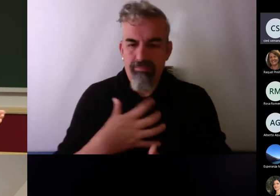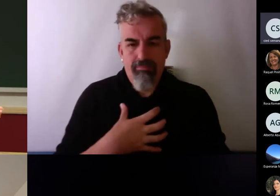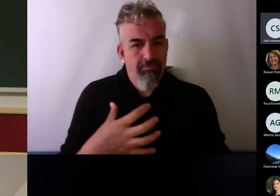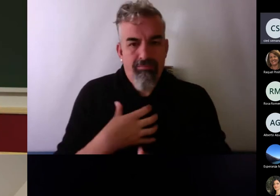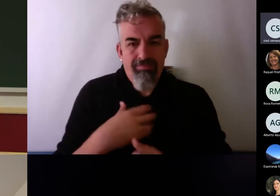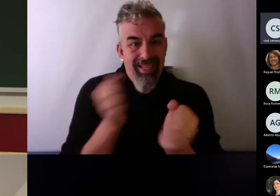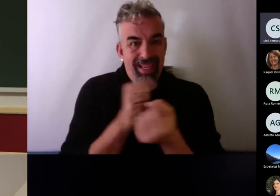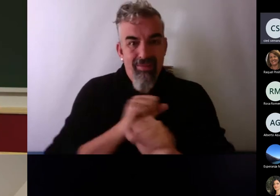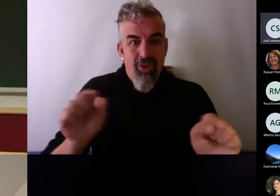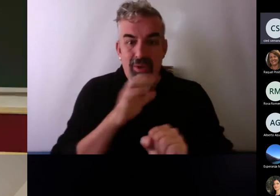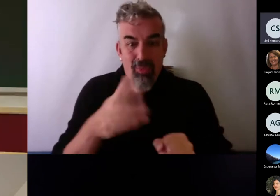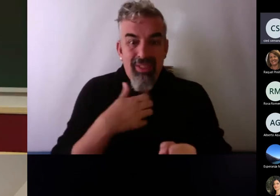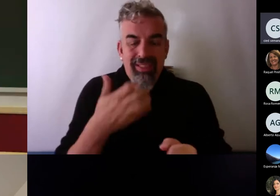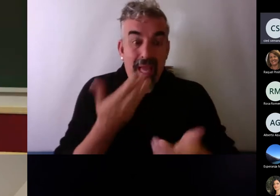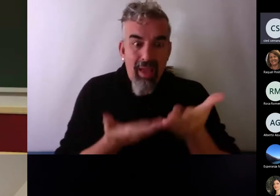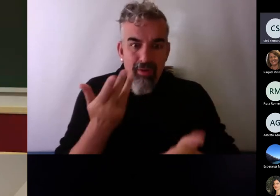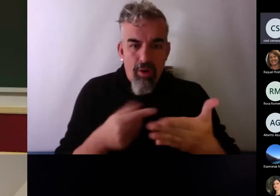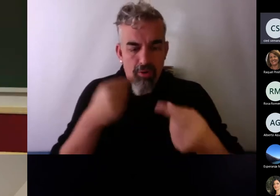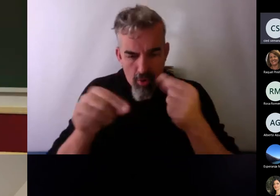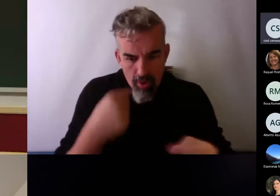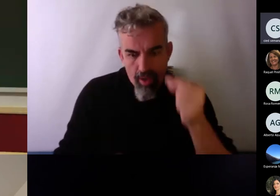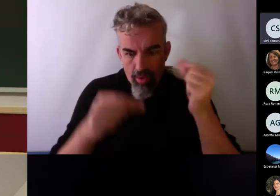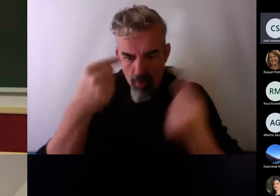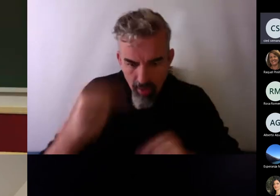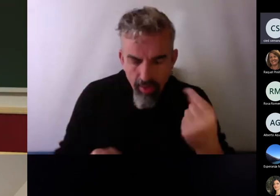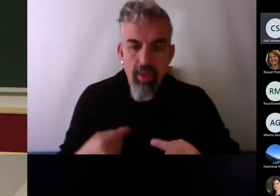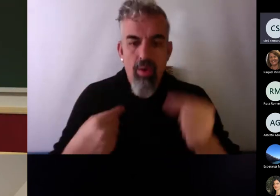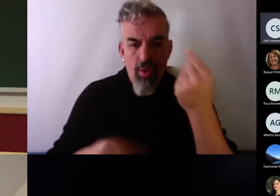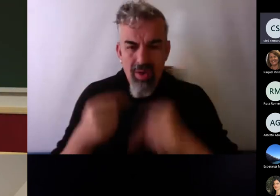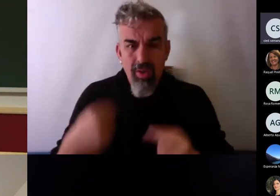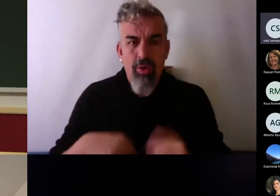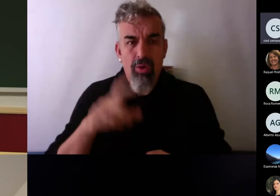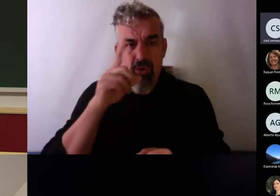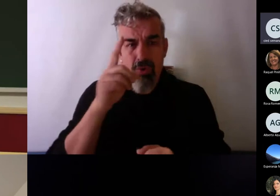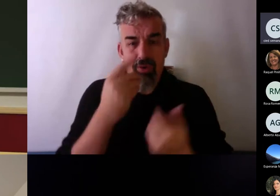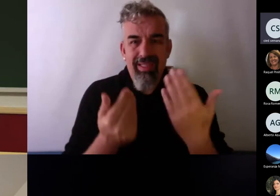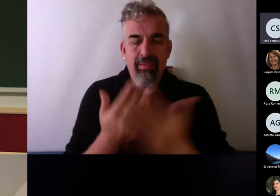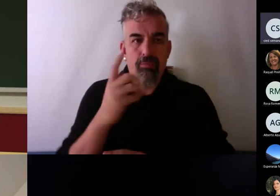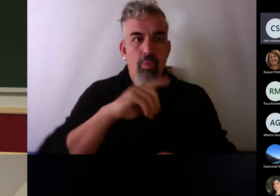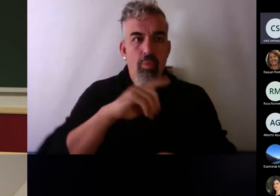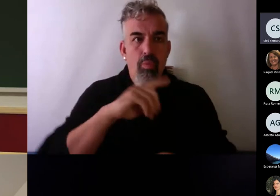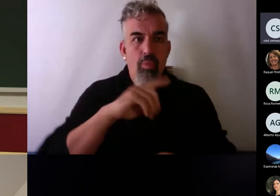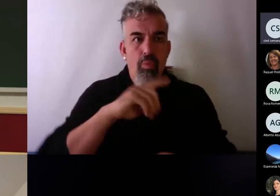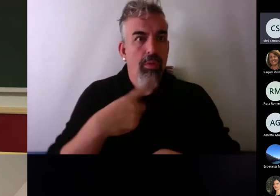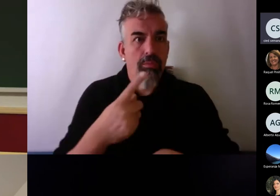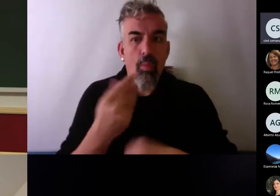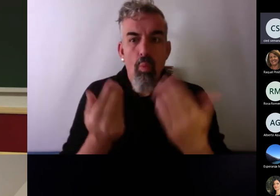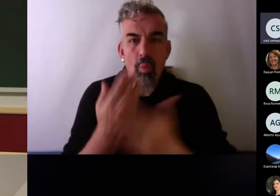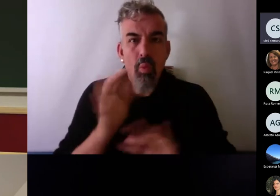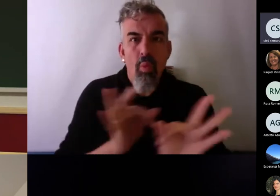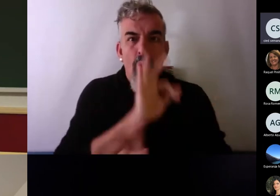porque moriría. O sea, eché la cuenta una vez y no sé a cuántas horas salía por el ratio que tengo.